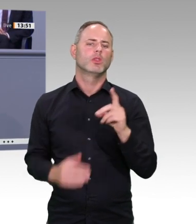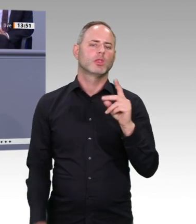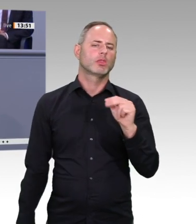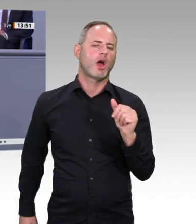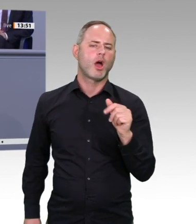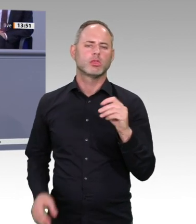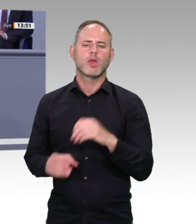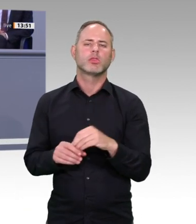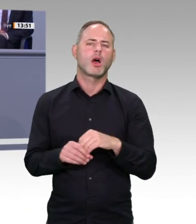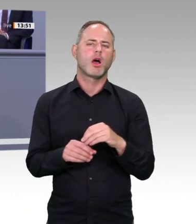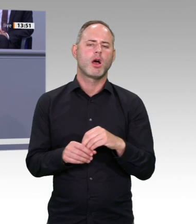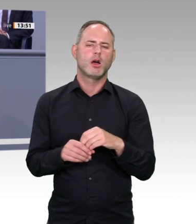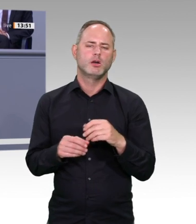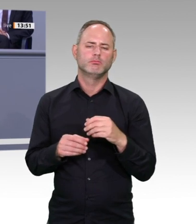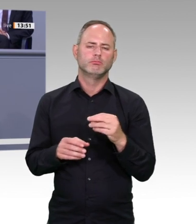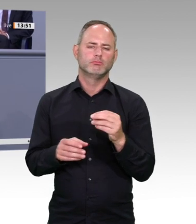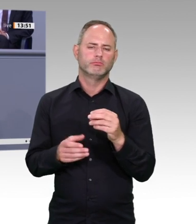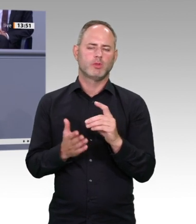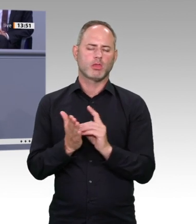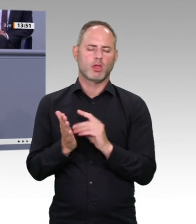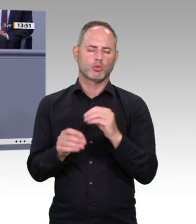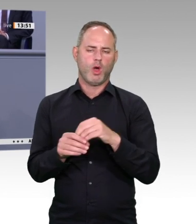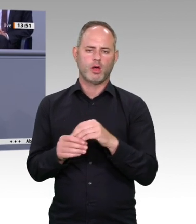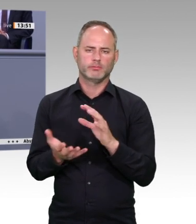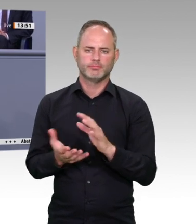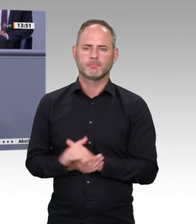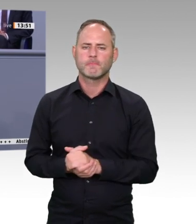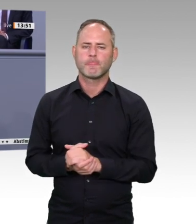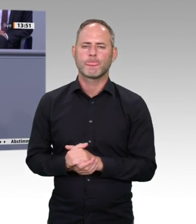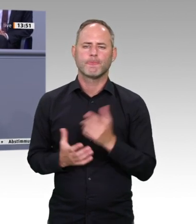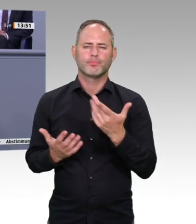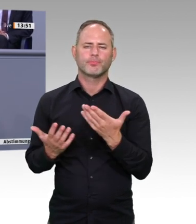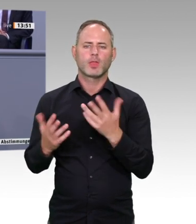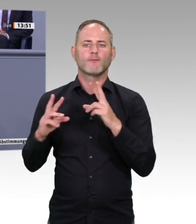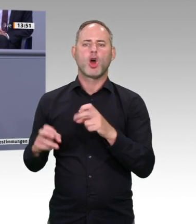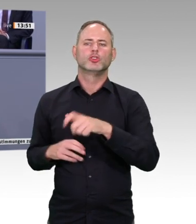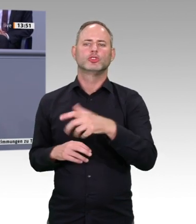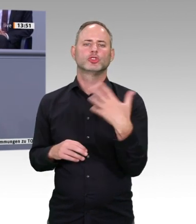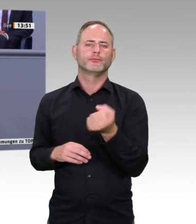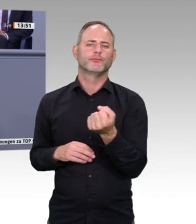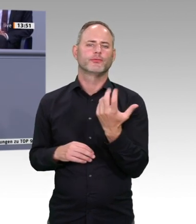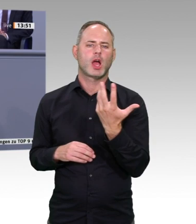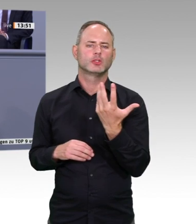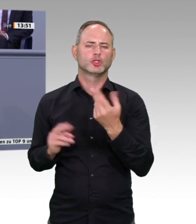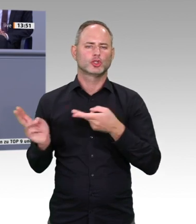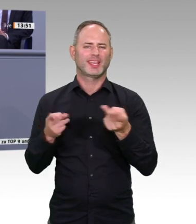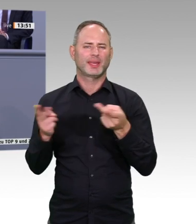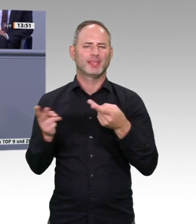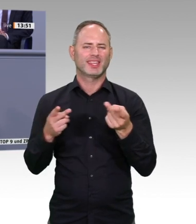bin ich halt ins Ausland. Und es ist eben nicht nur diese Seite, nein, es ist auch die Kapitalseite, die ich noch ansprechen muss. Der Blick über den großen